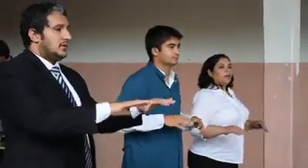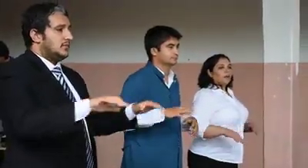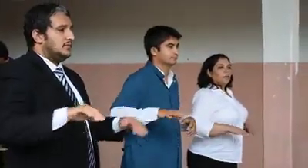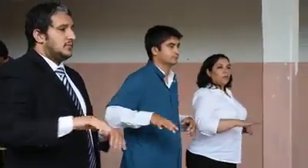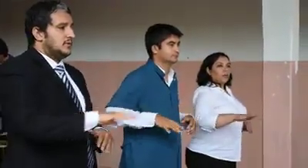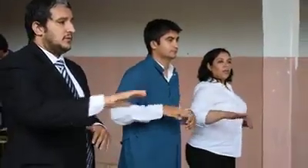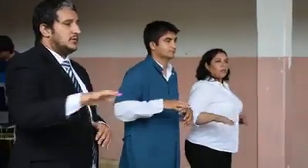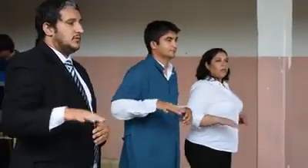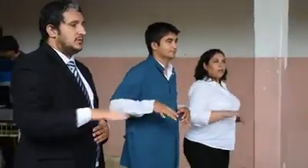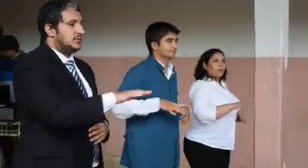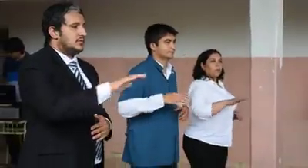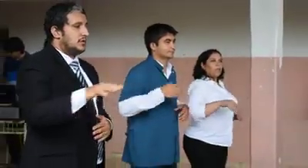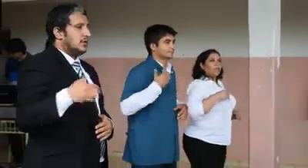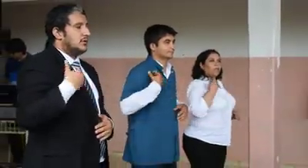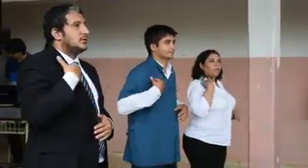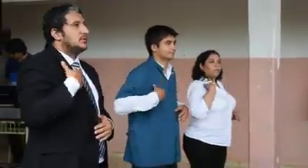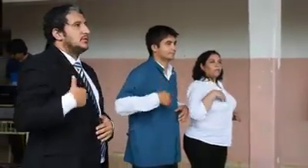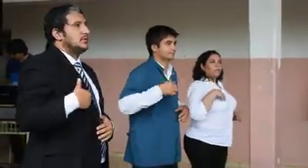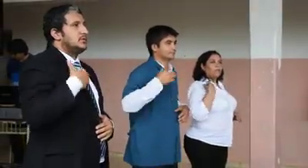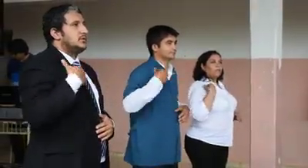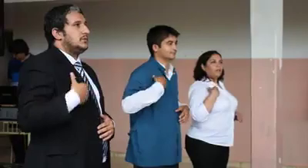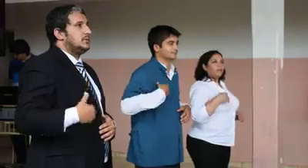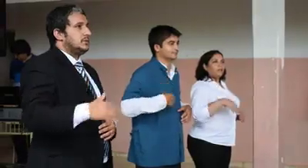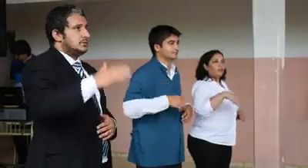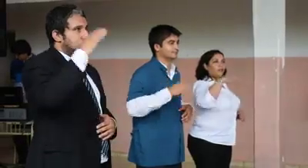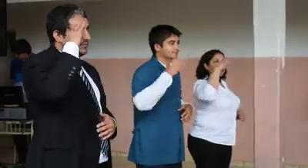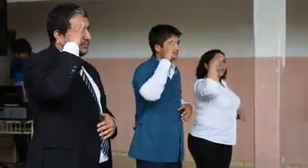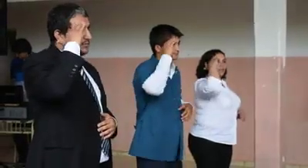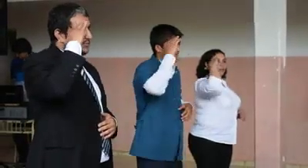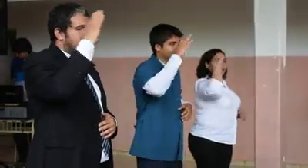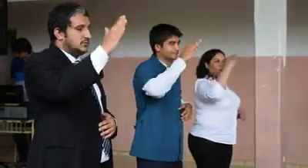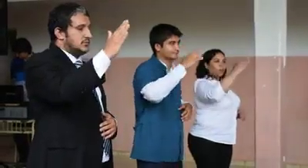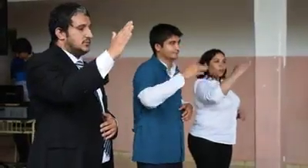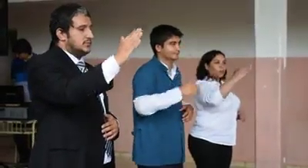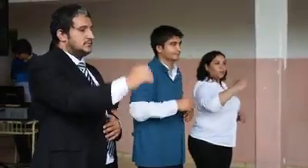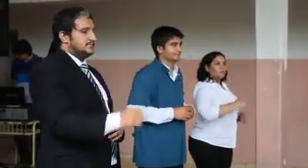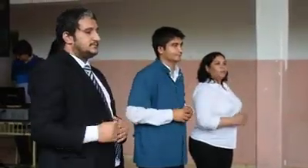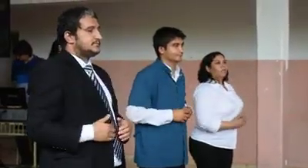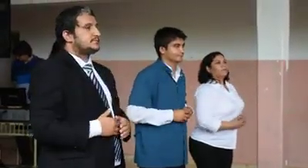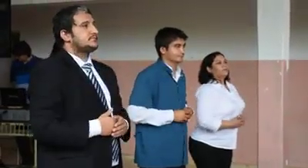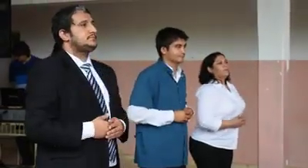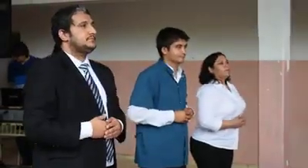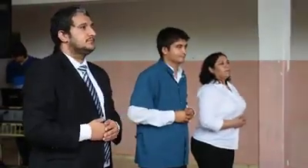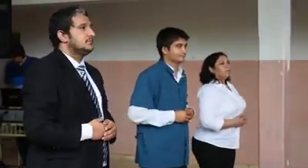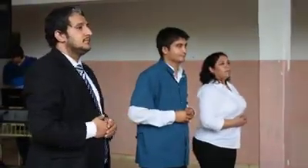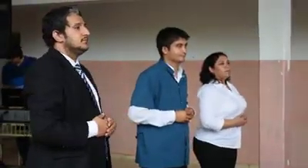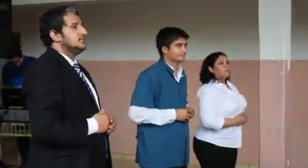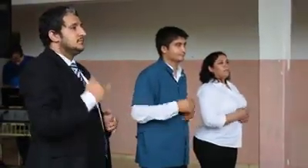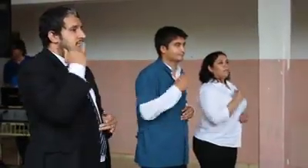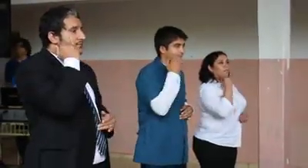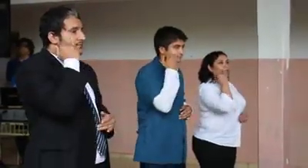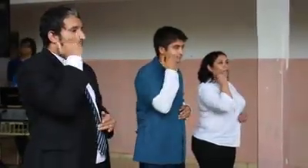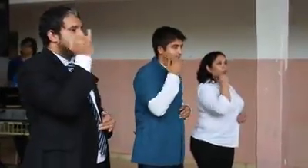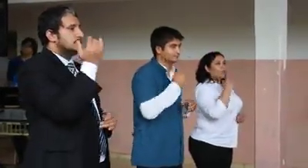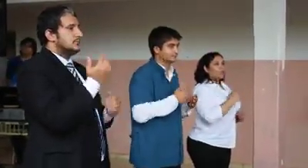afuera argentino salud, y los